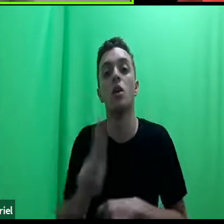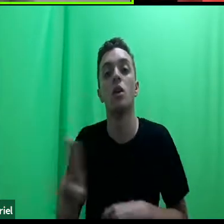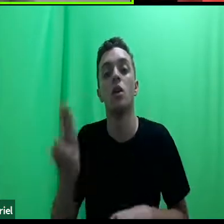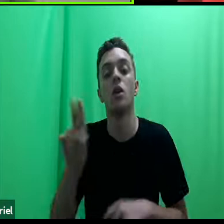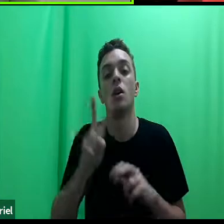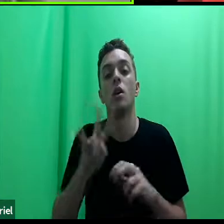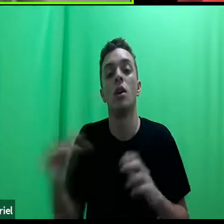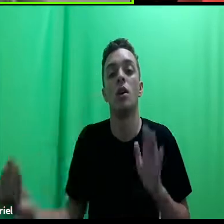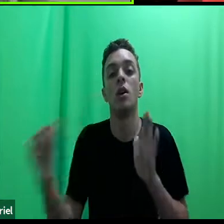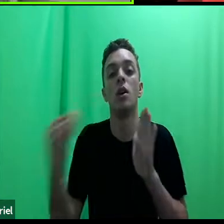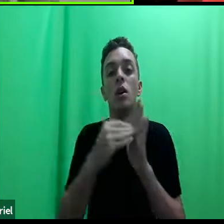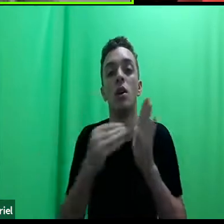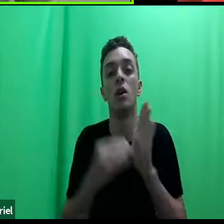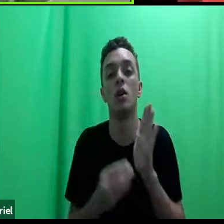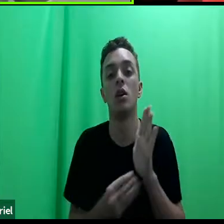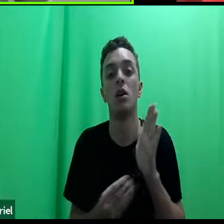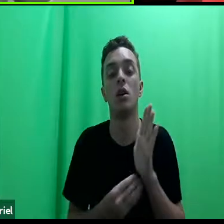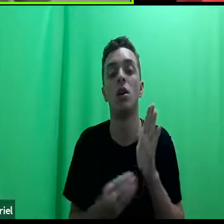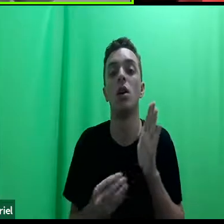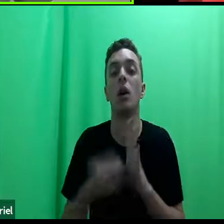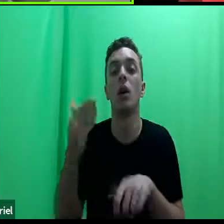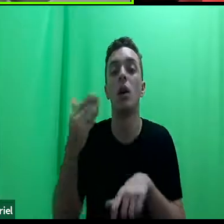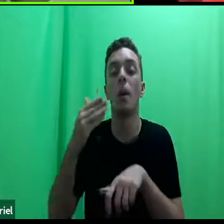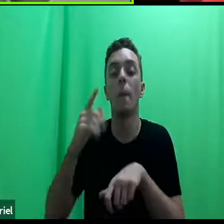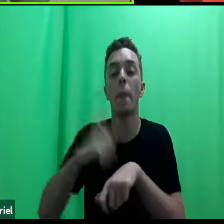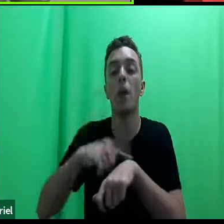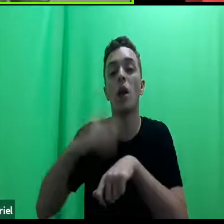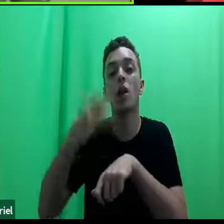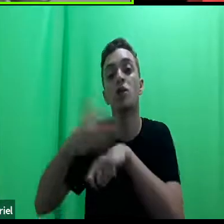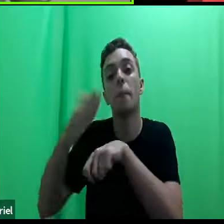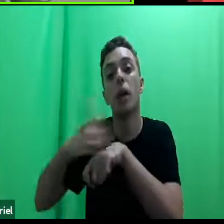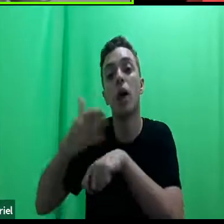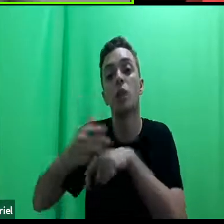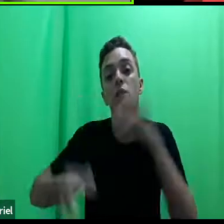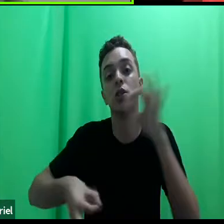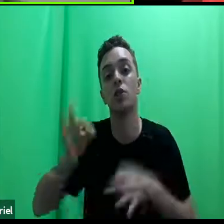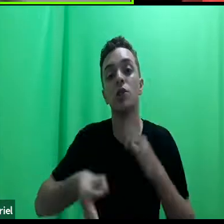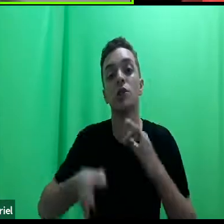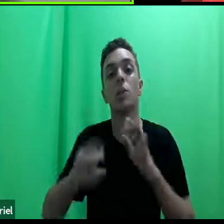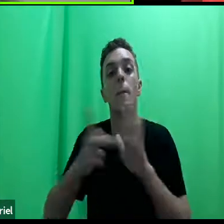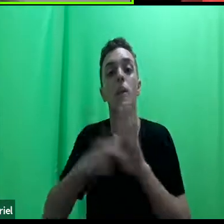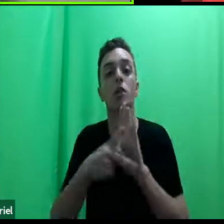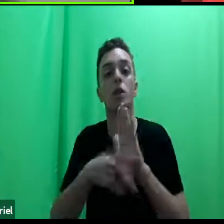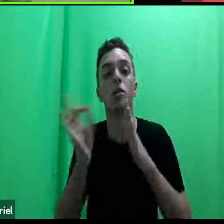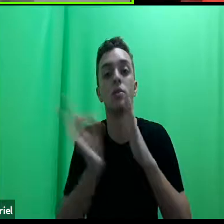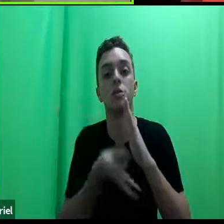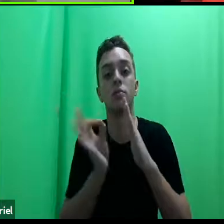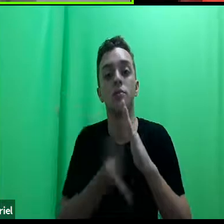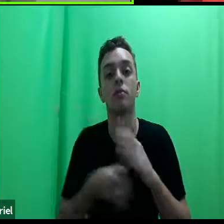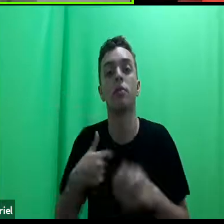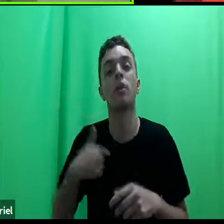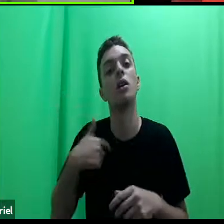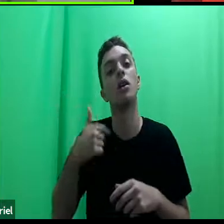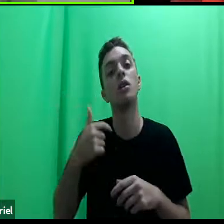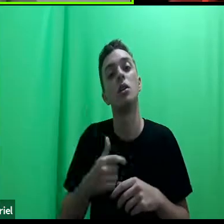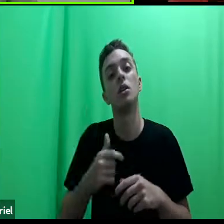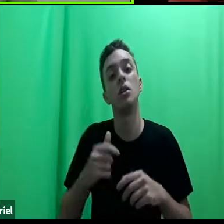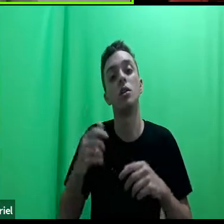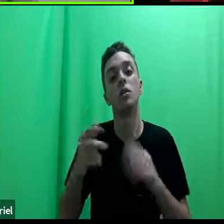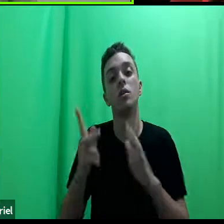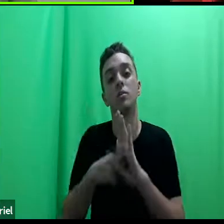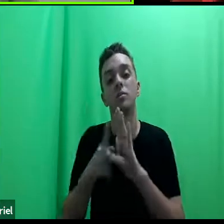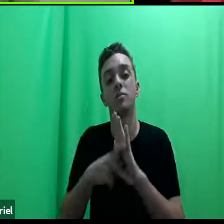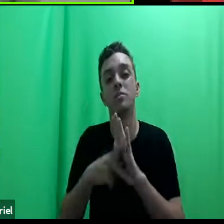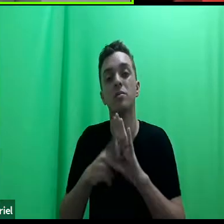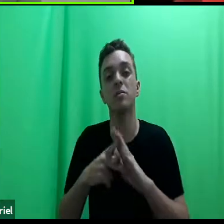como as suas horas de prática jurídica, também um projeto de clínica, e o que eu entendo das atividades da Fundação Getúlio